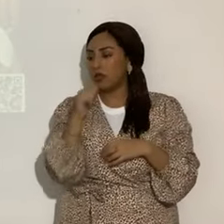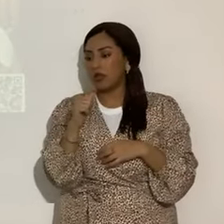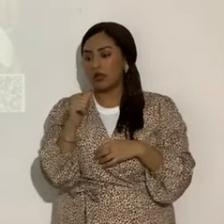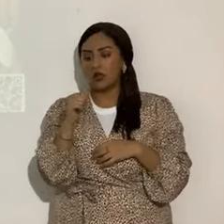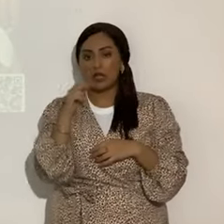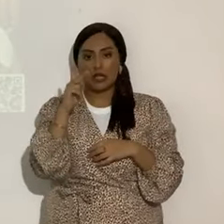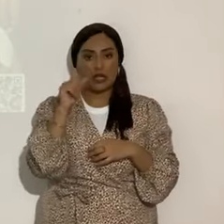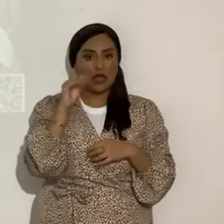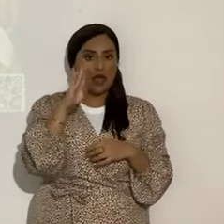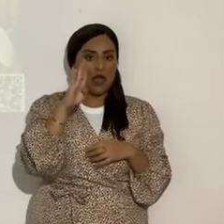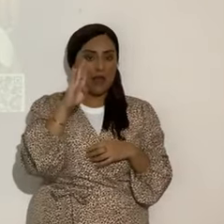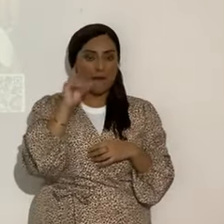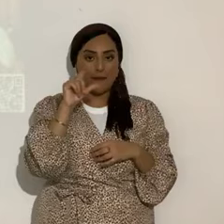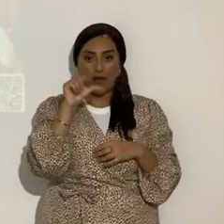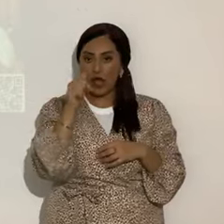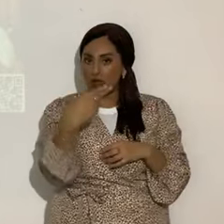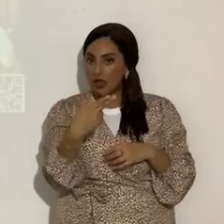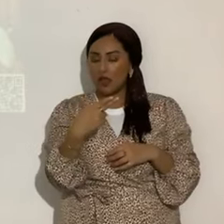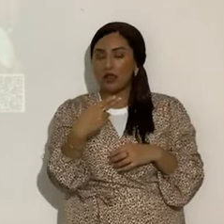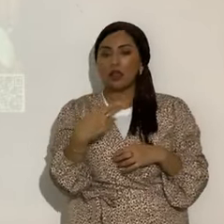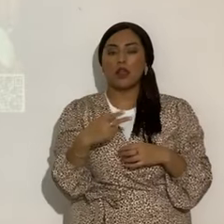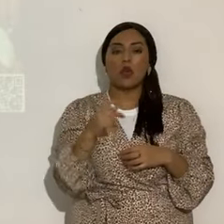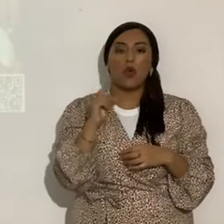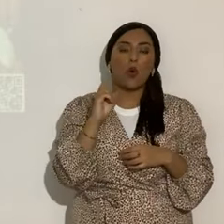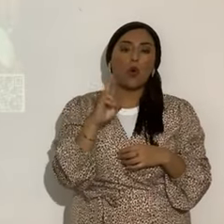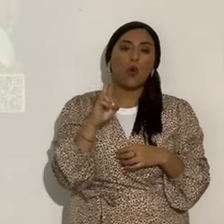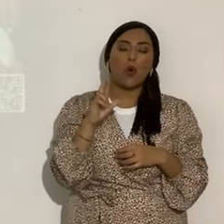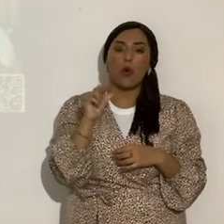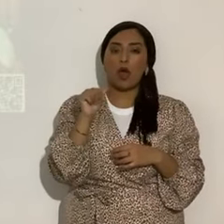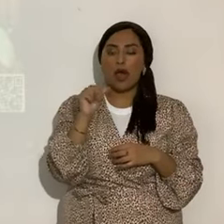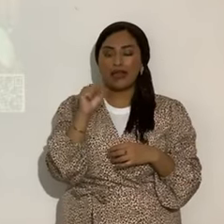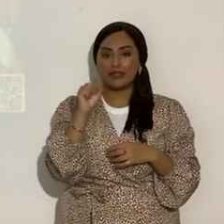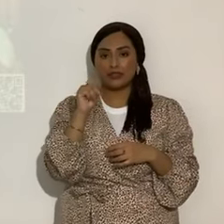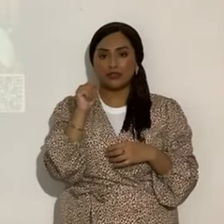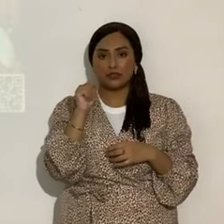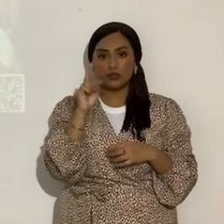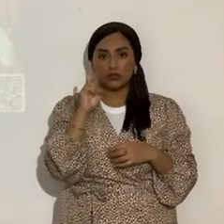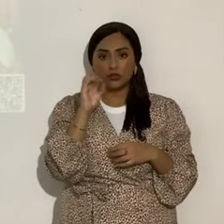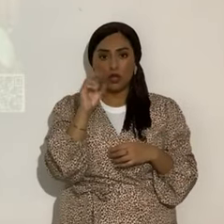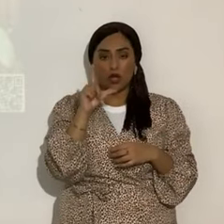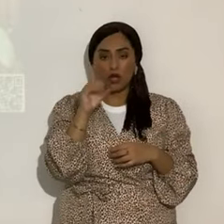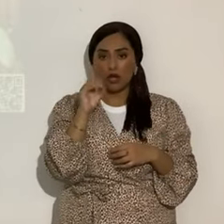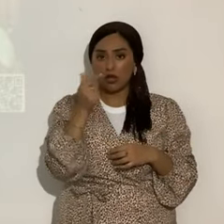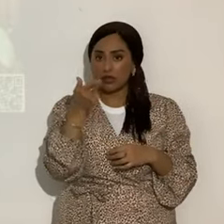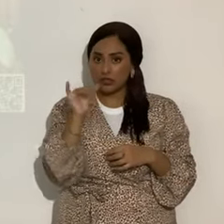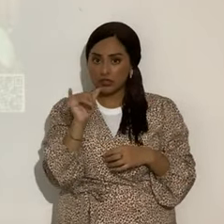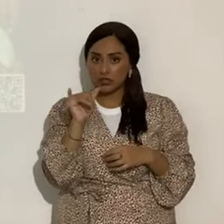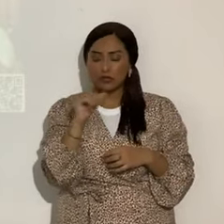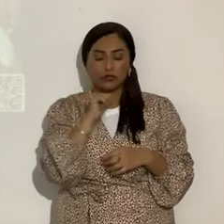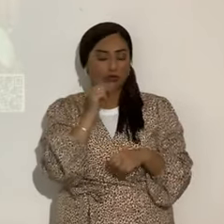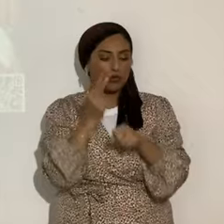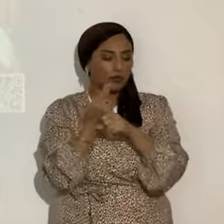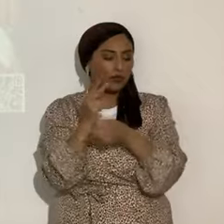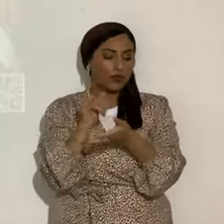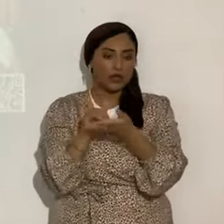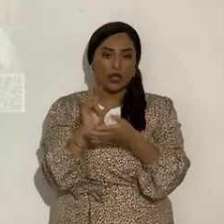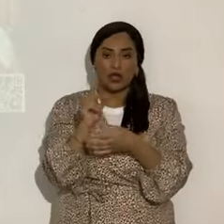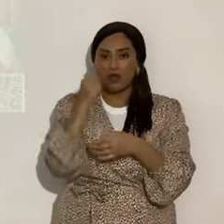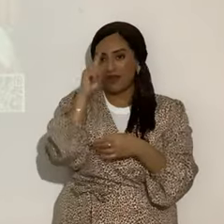La astrología la manejan los mentirosos brujos, hechiceros, santeros, etc. Para leer la suerte y demás.